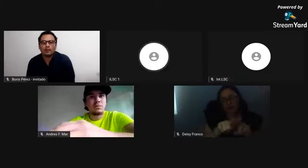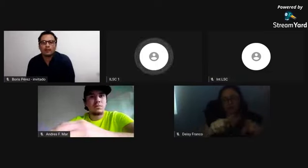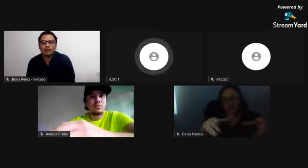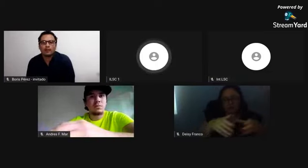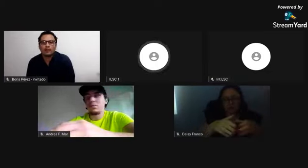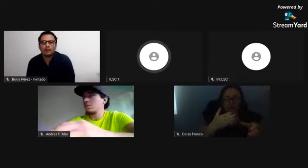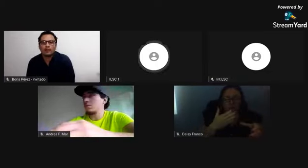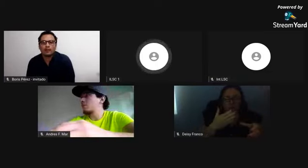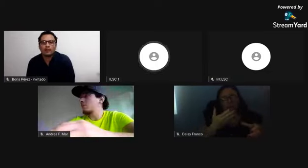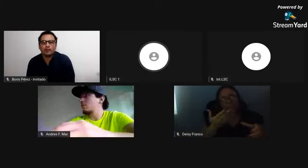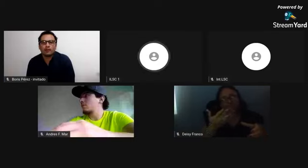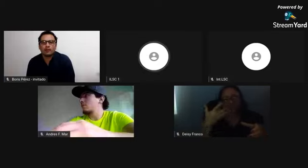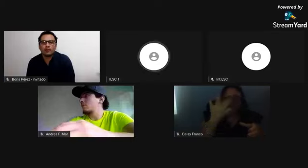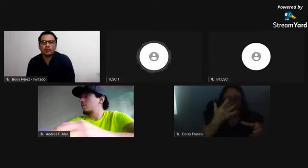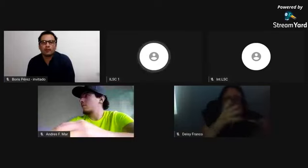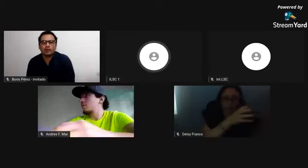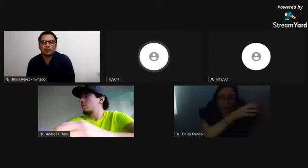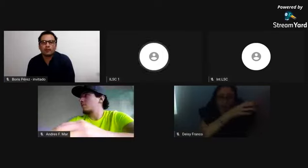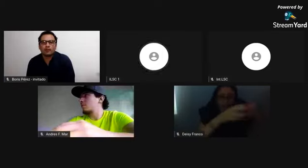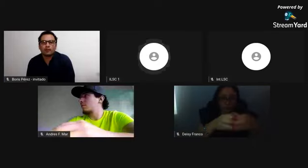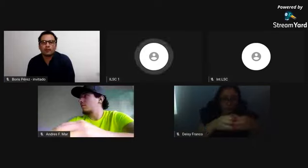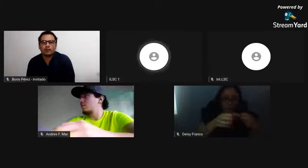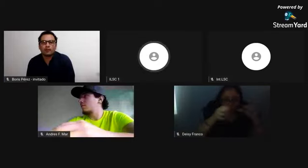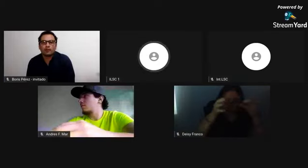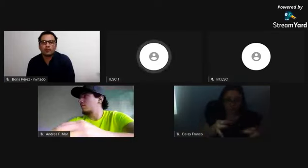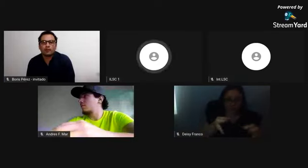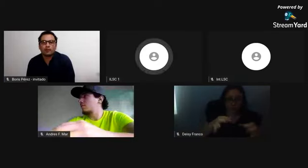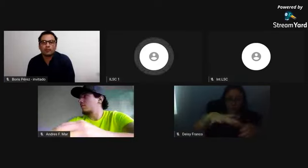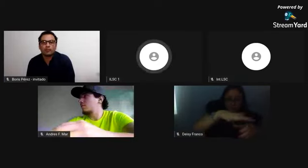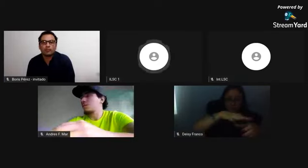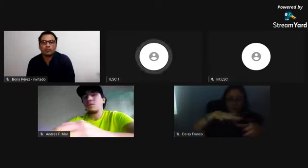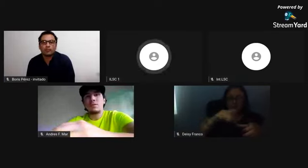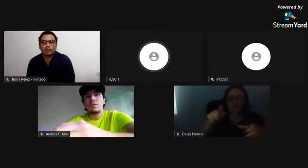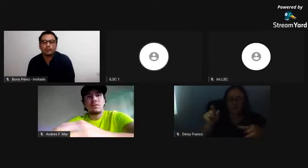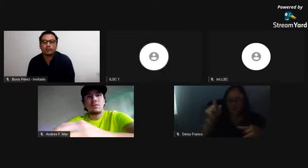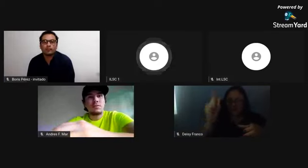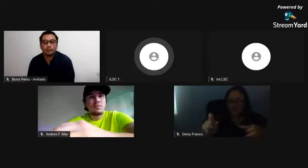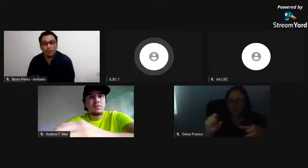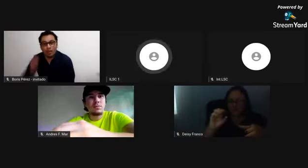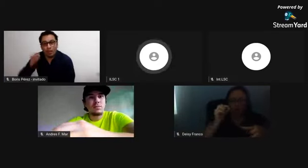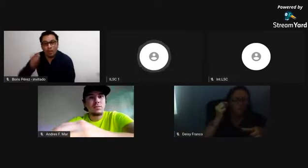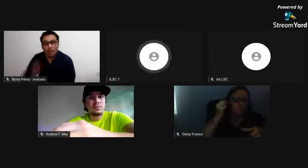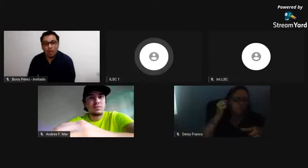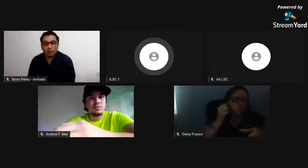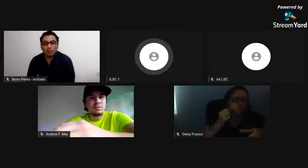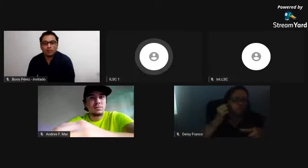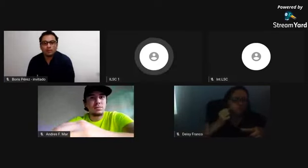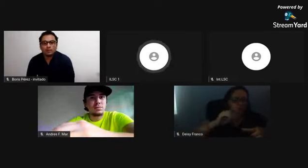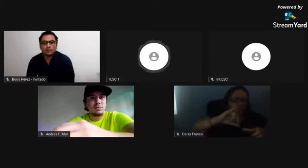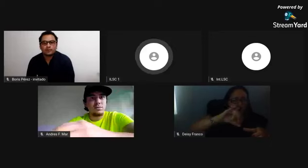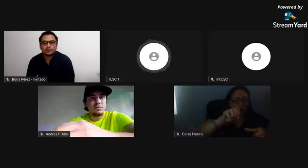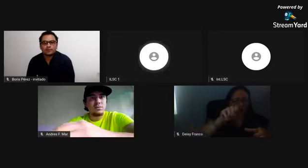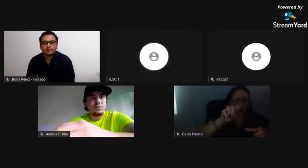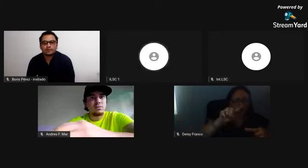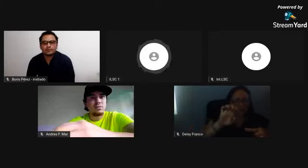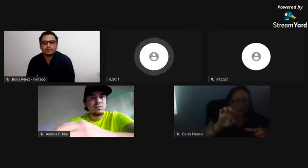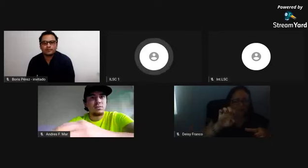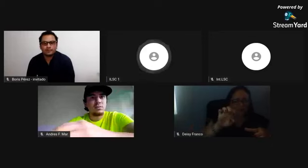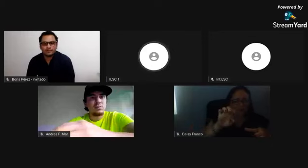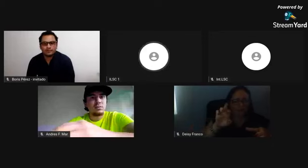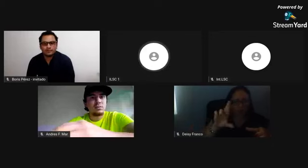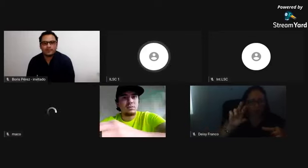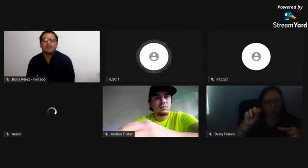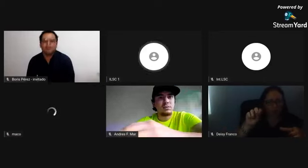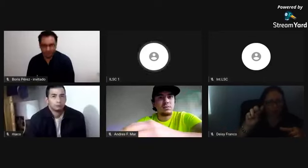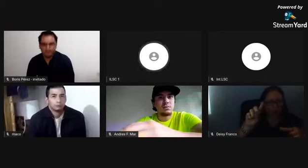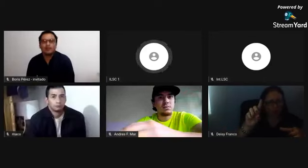y del monumento que está allí construido en Boyacá, tú mencionabas a un grupo de